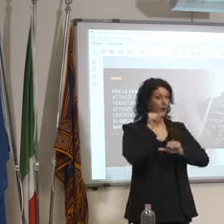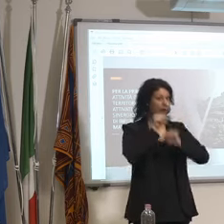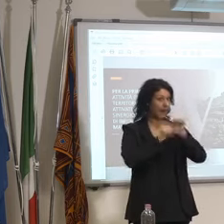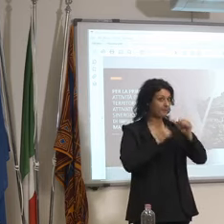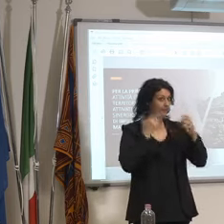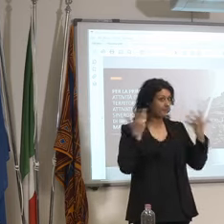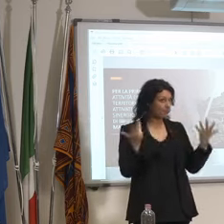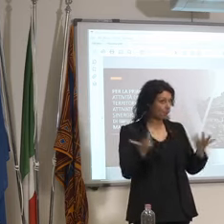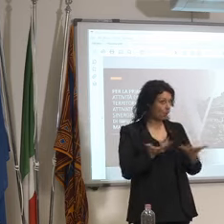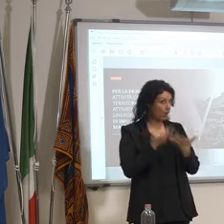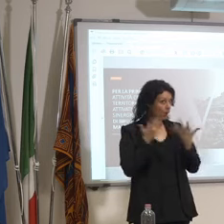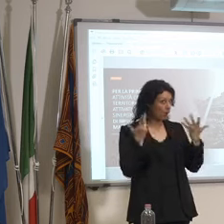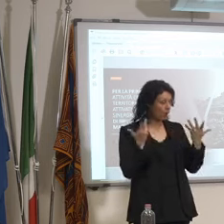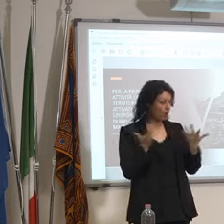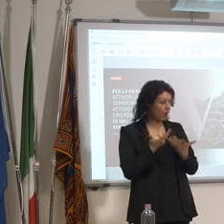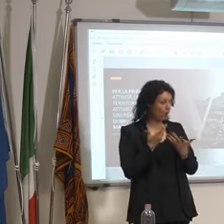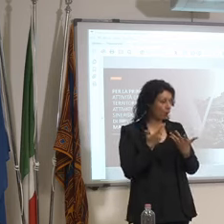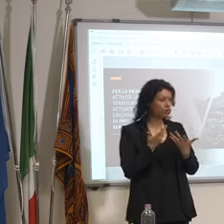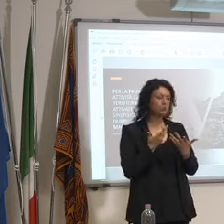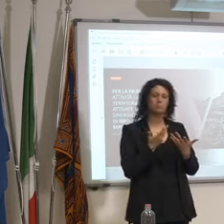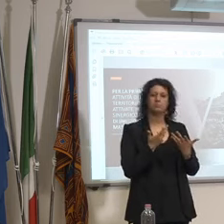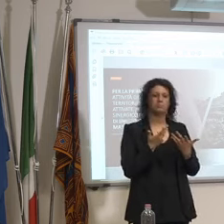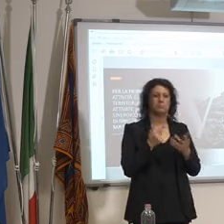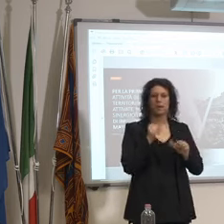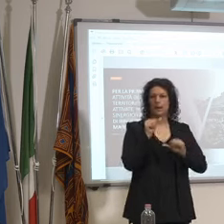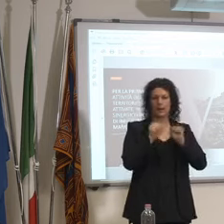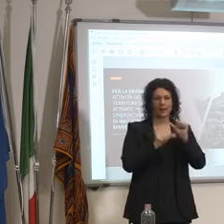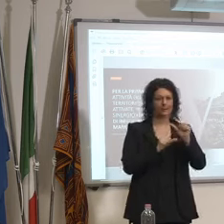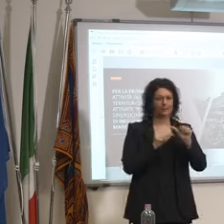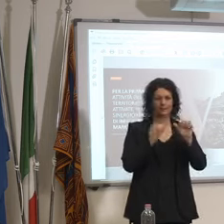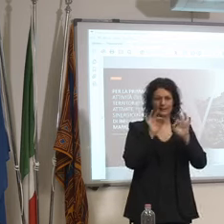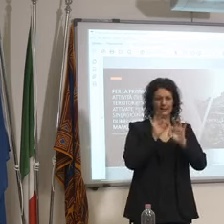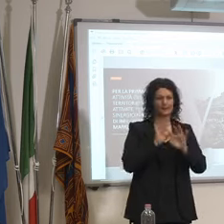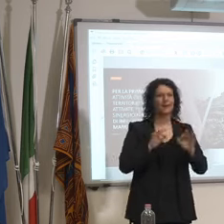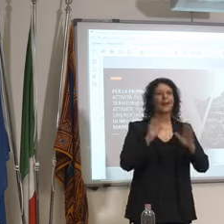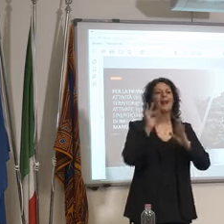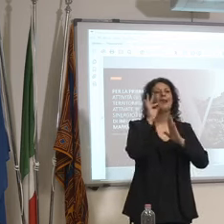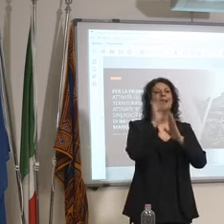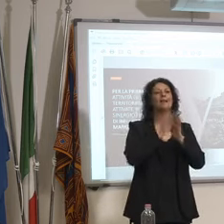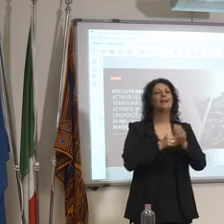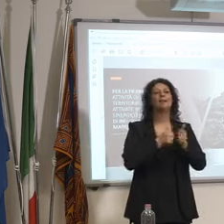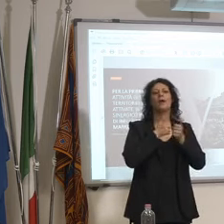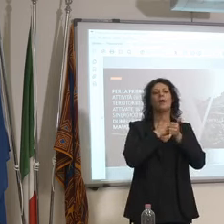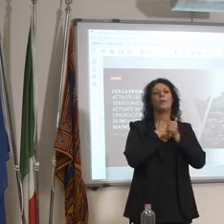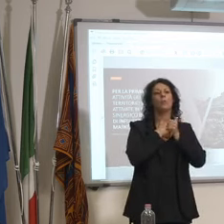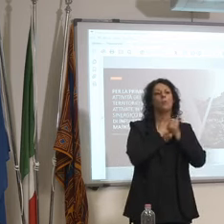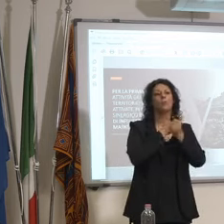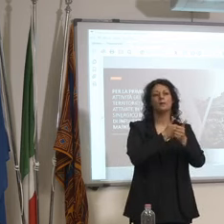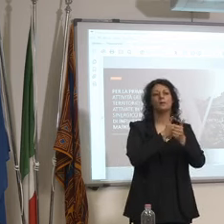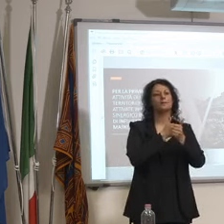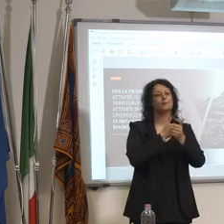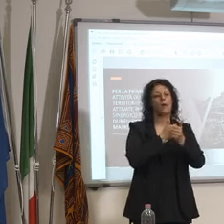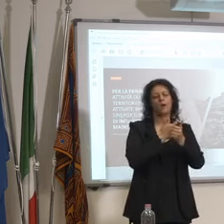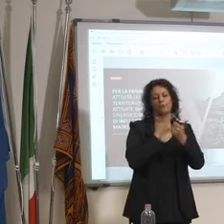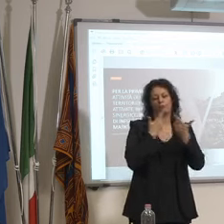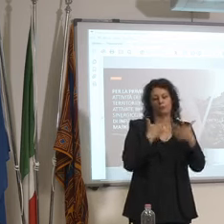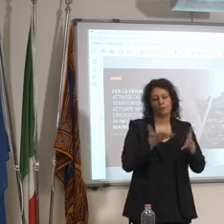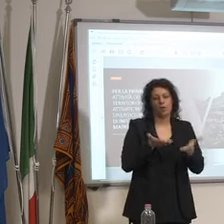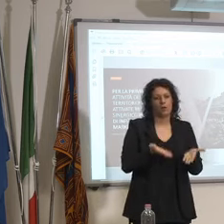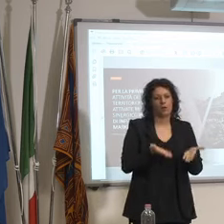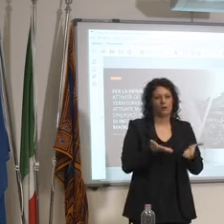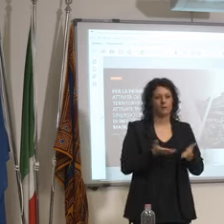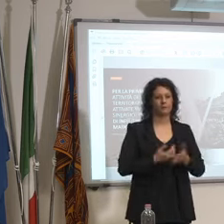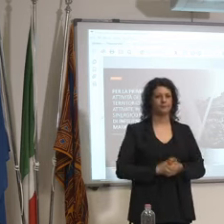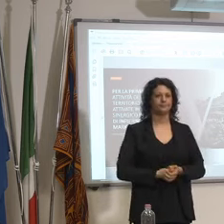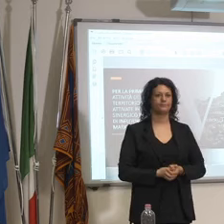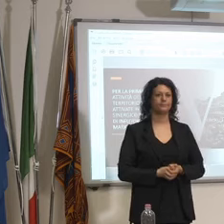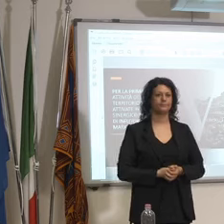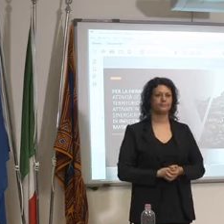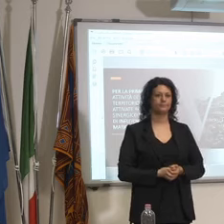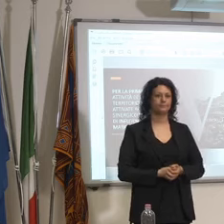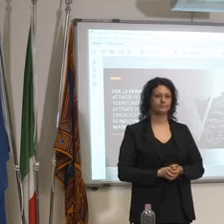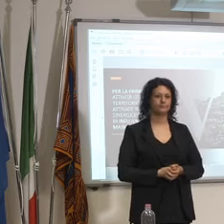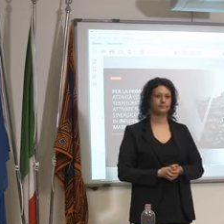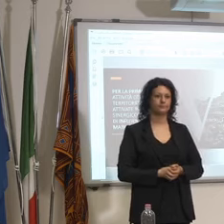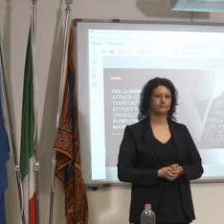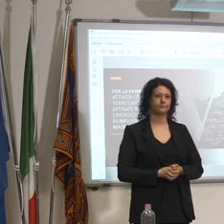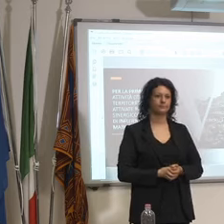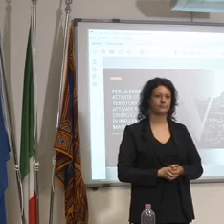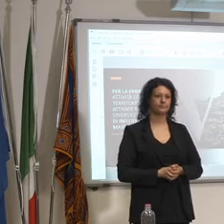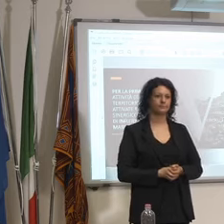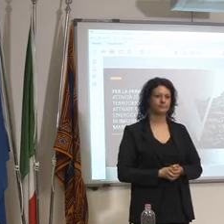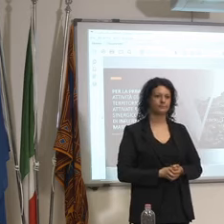misurazione della temperatura no no sostanzialmente sono in linea con quella che abbiamo un'ultima cosa sempre